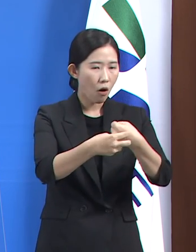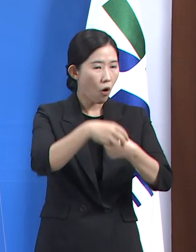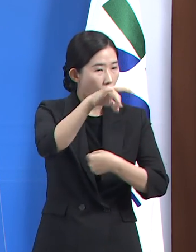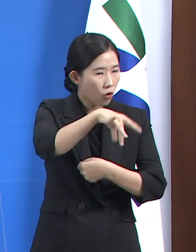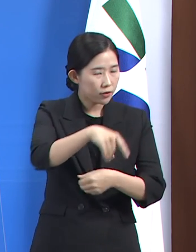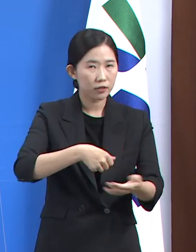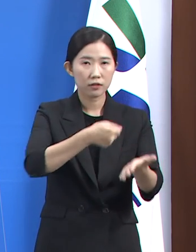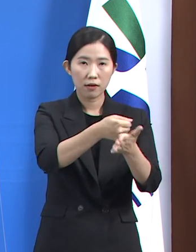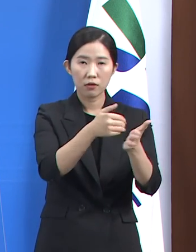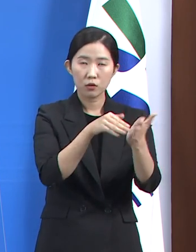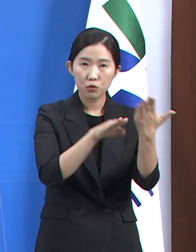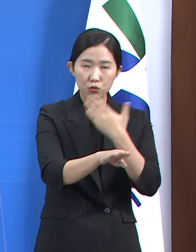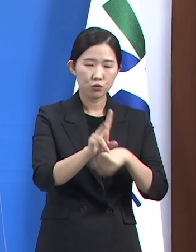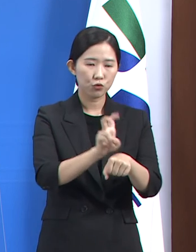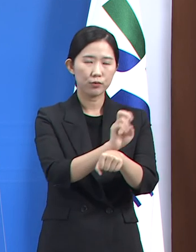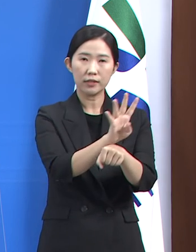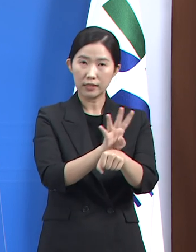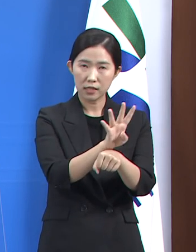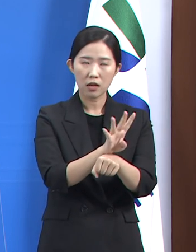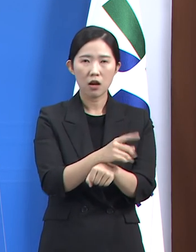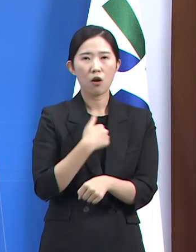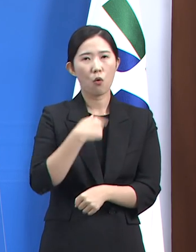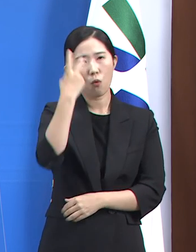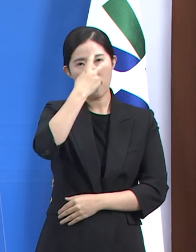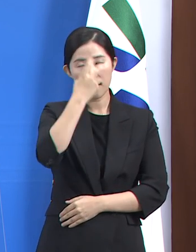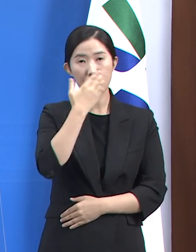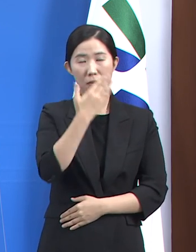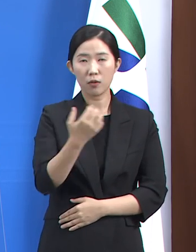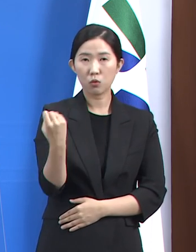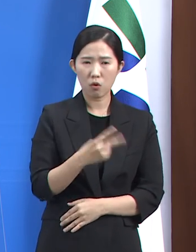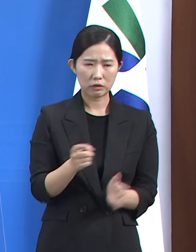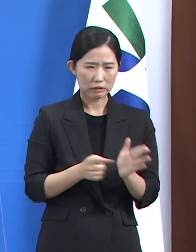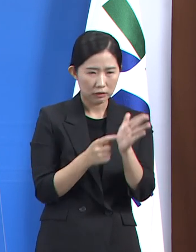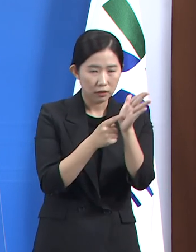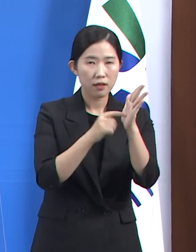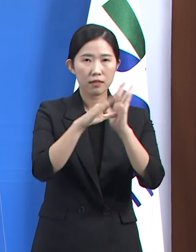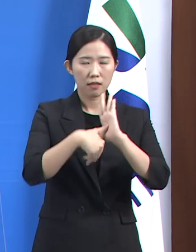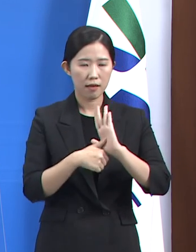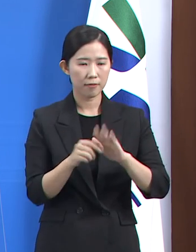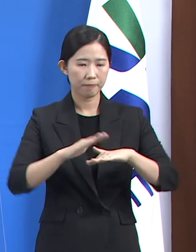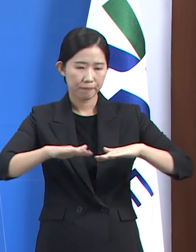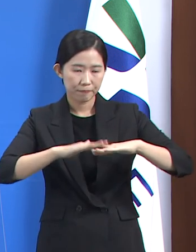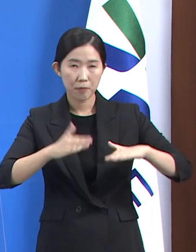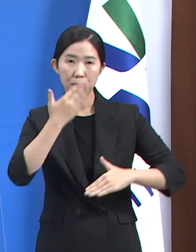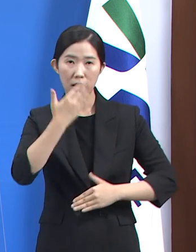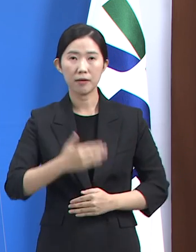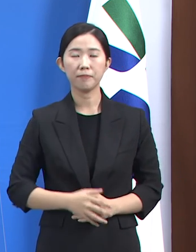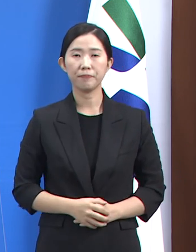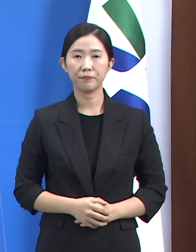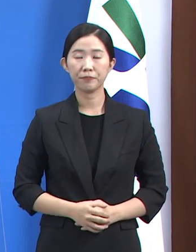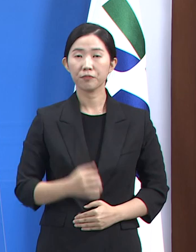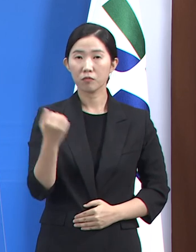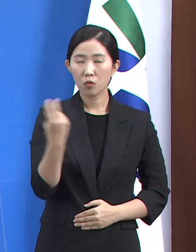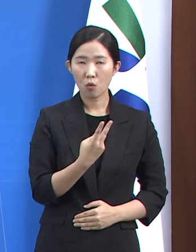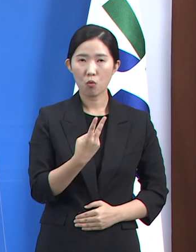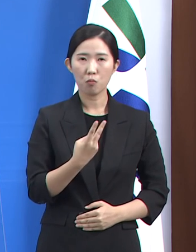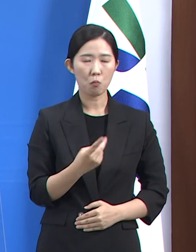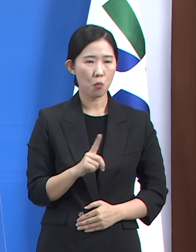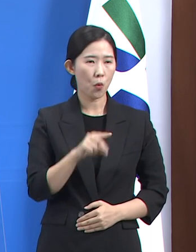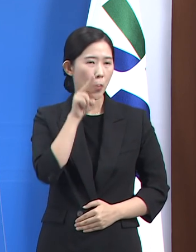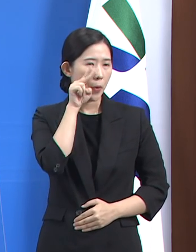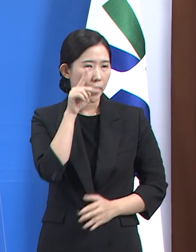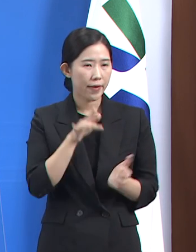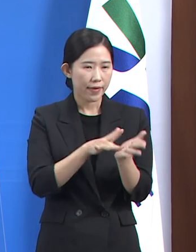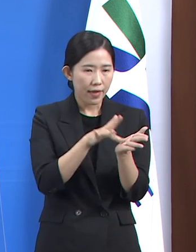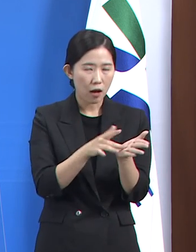24시간 전단관리와 함께 응급상황 발생에서도 신속히 대응할 예정입니다. 또한 생필품 및 상비약